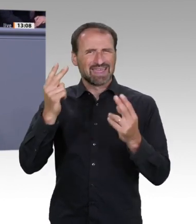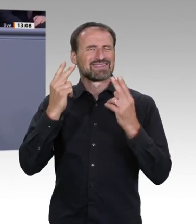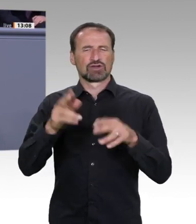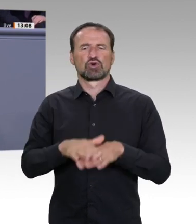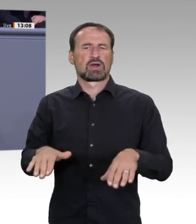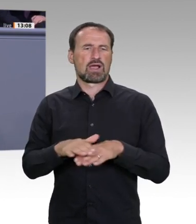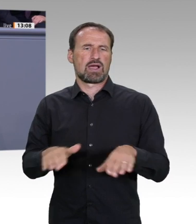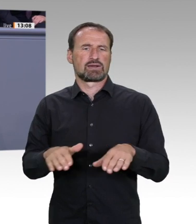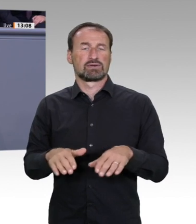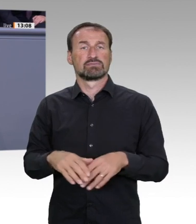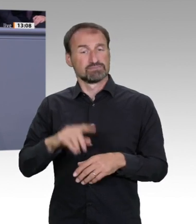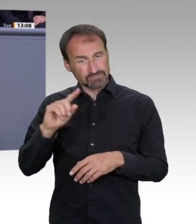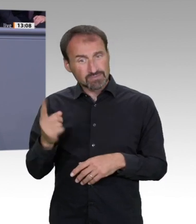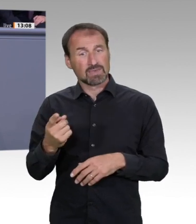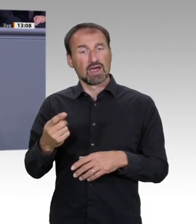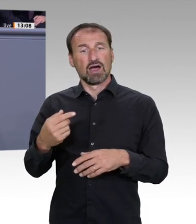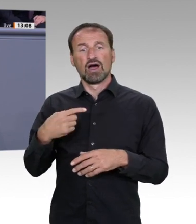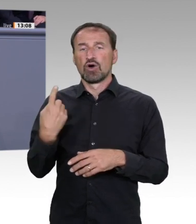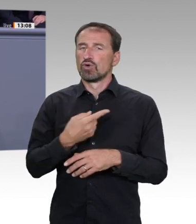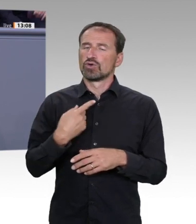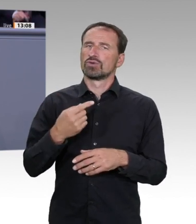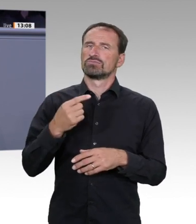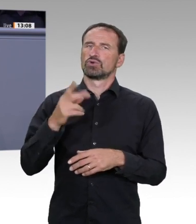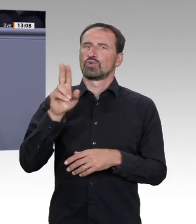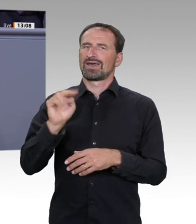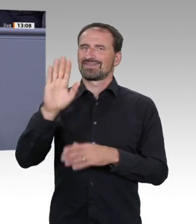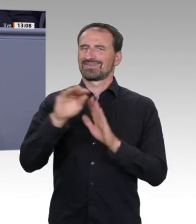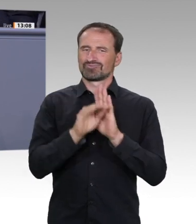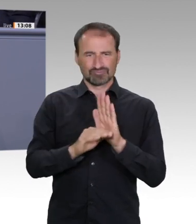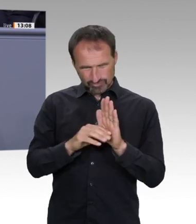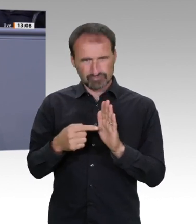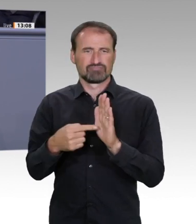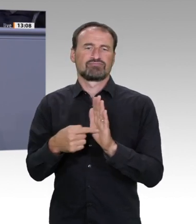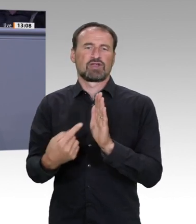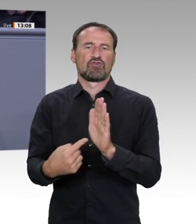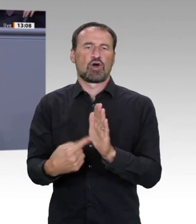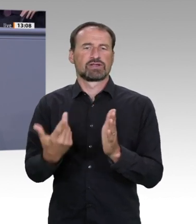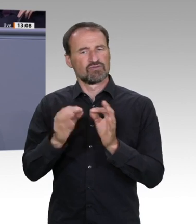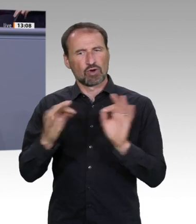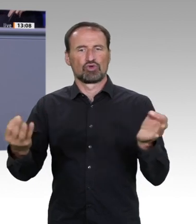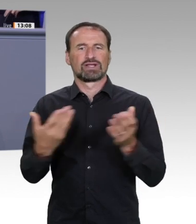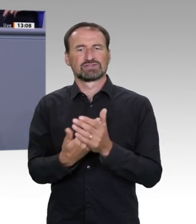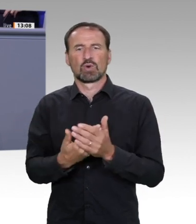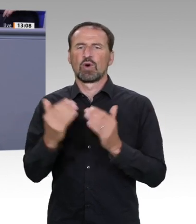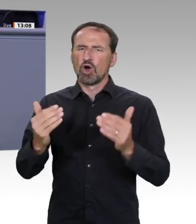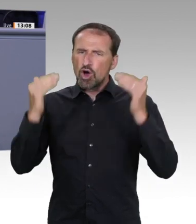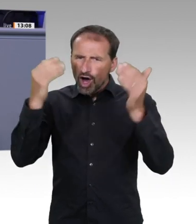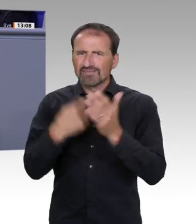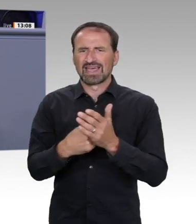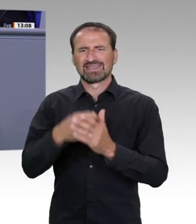Über Innovationen wissen wir, dass sie an den Schnittstellen von unterschiedlichen Disziplinen in Wissenschaft und verschiedene Perspektiven von